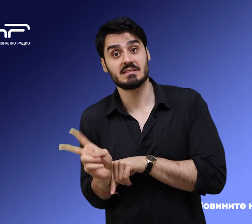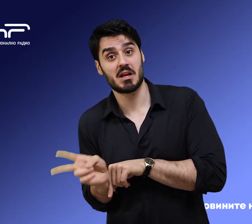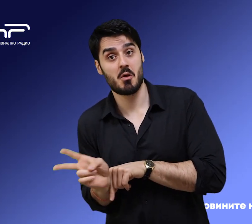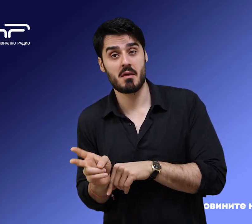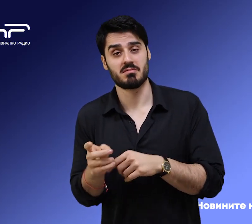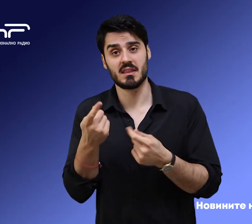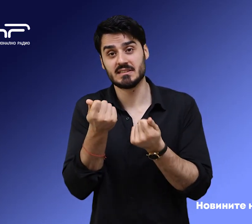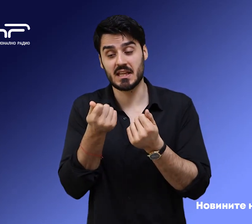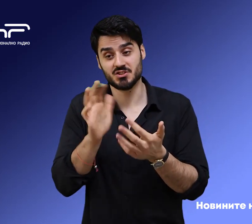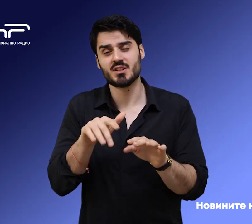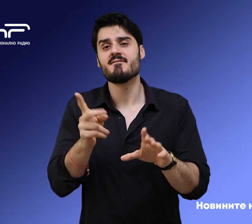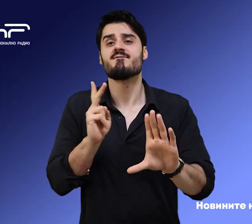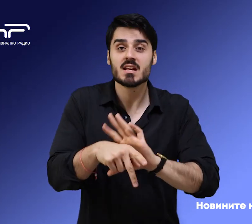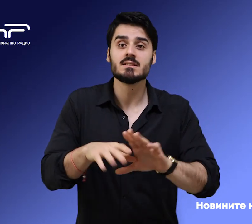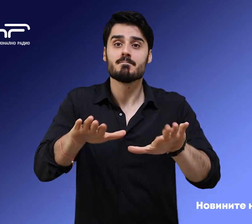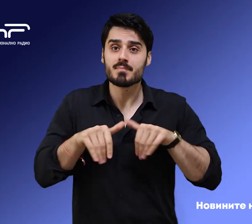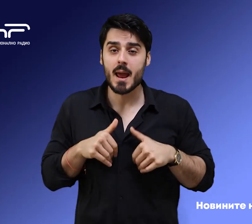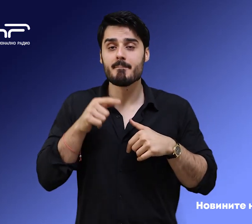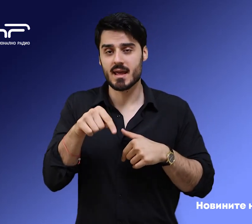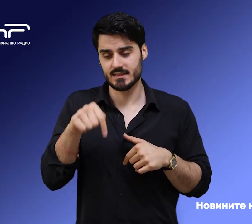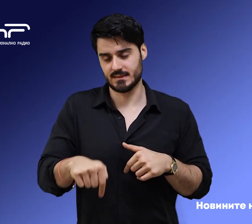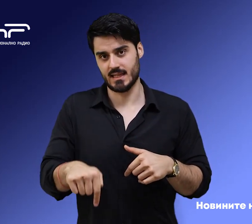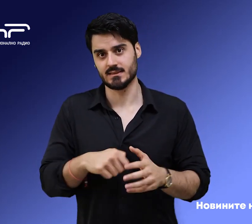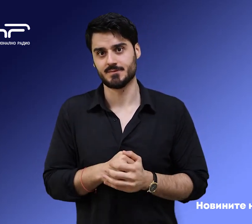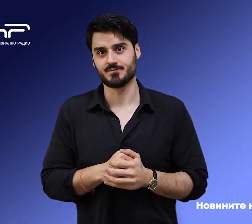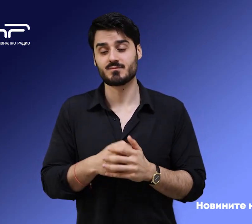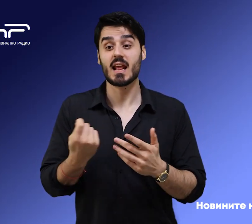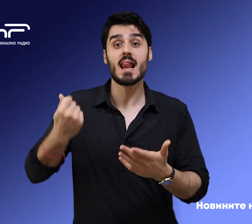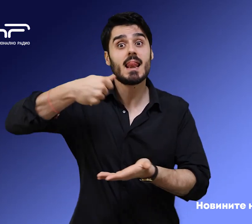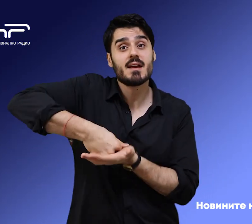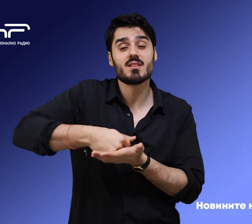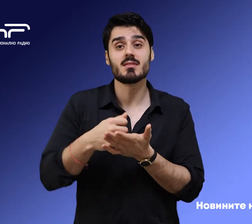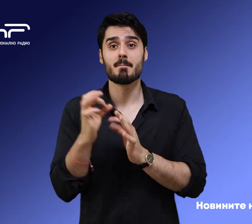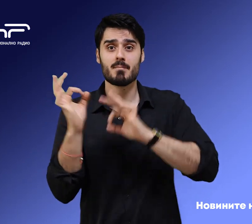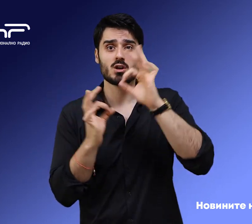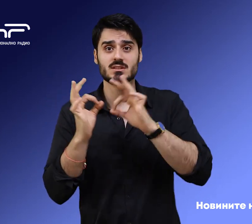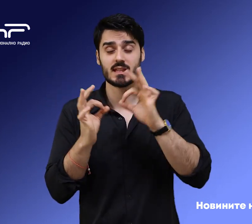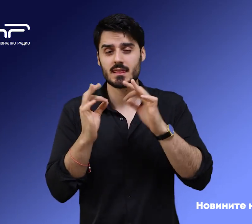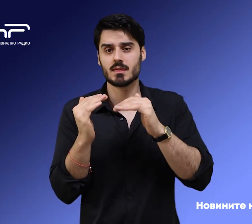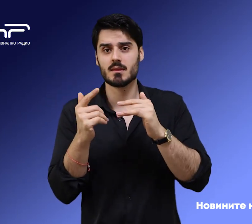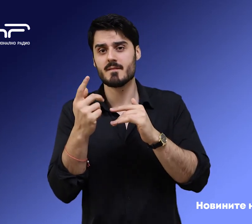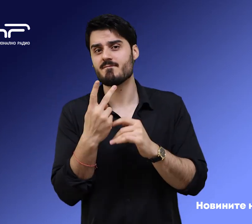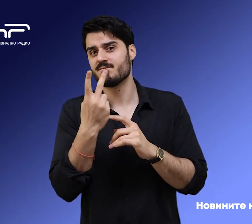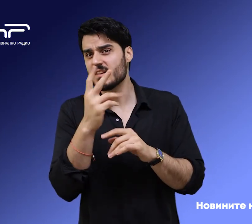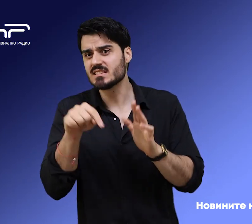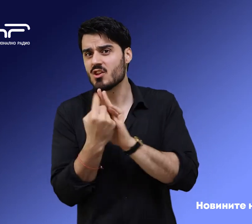влязат в сила от днес. Основният лихвен процент вече е 2,17 на 100. За първи път от години на сам